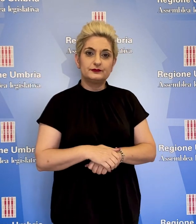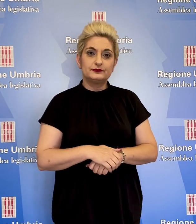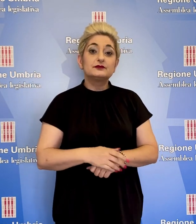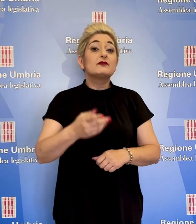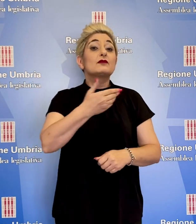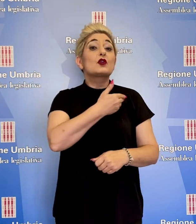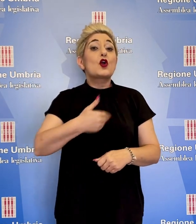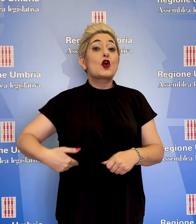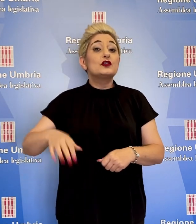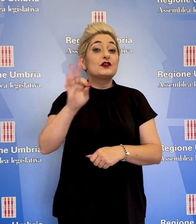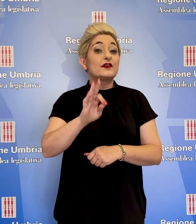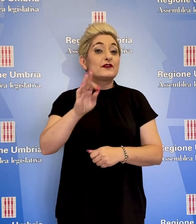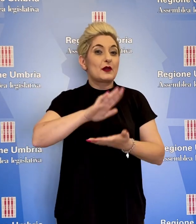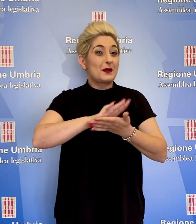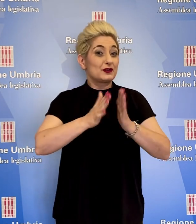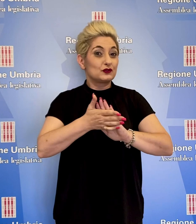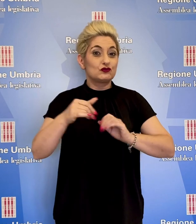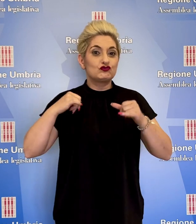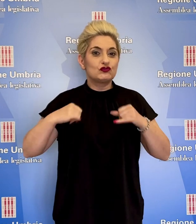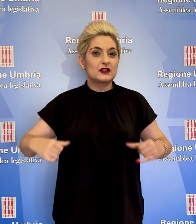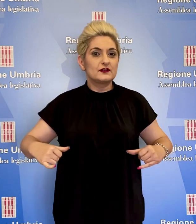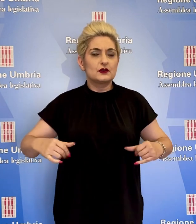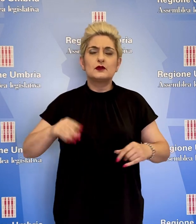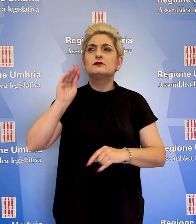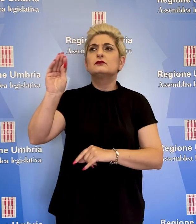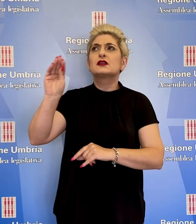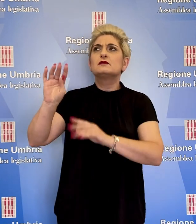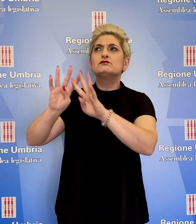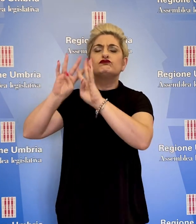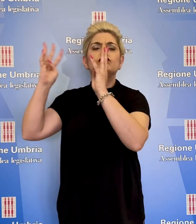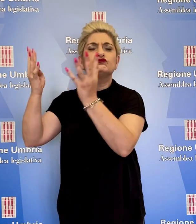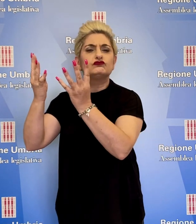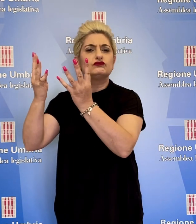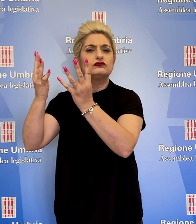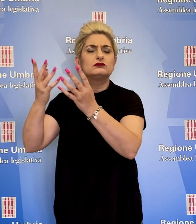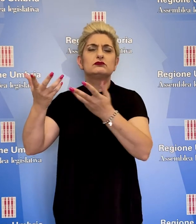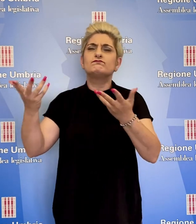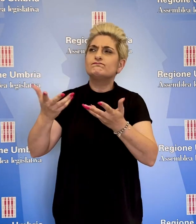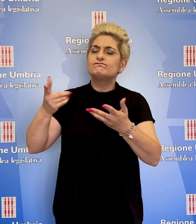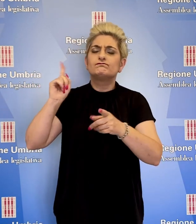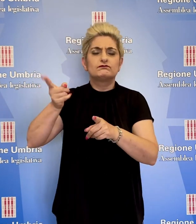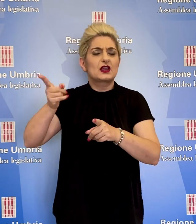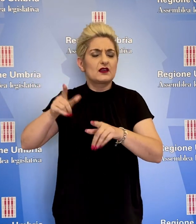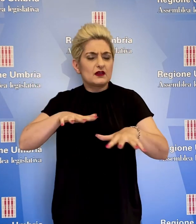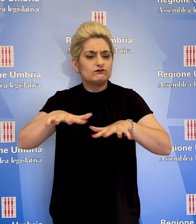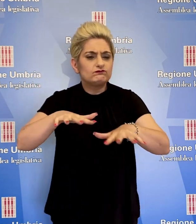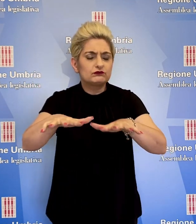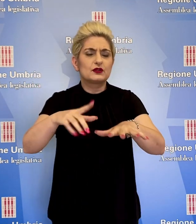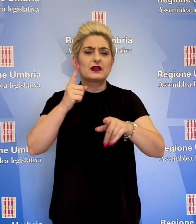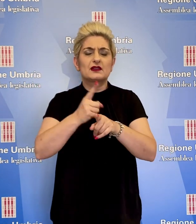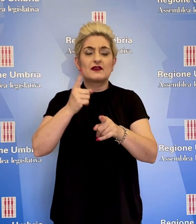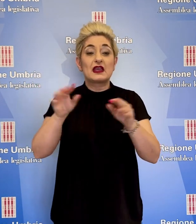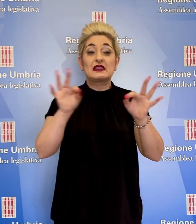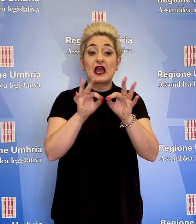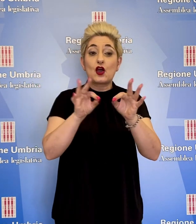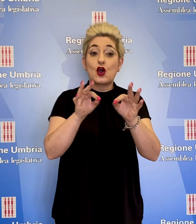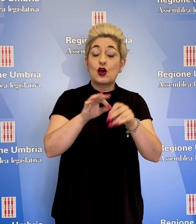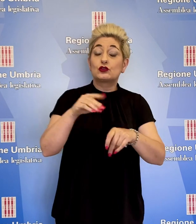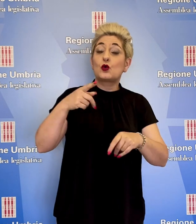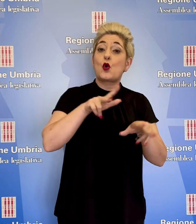Il consigliere Andrea Fora, a patto civico, ha chiesto alla Giunta di attivarsi per promuovere e distituire d'intesa con il Comune di